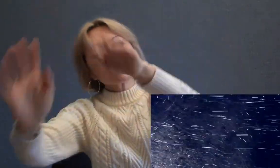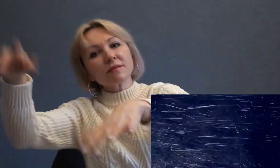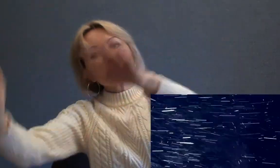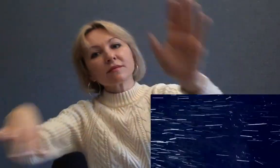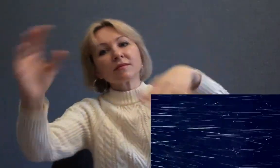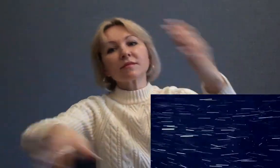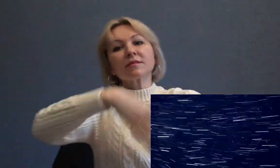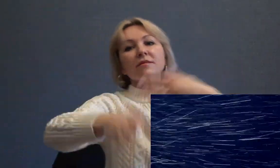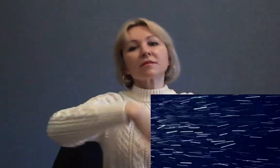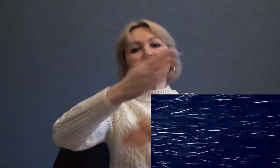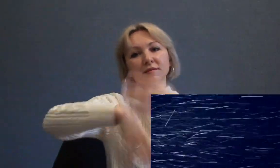Музыка